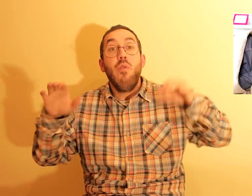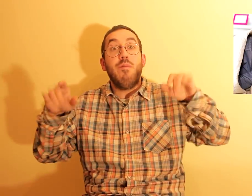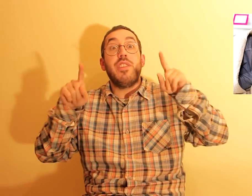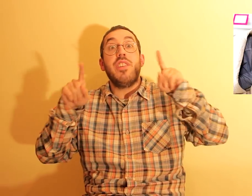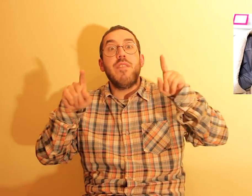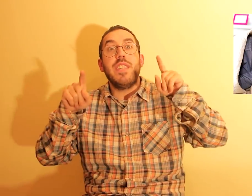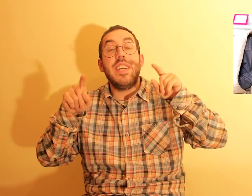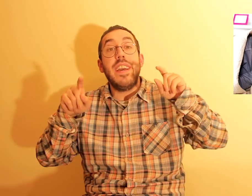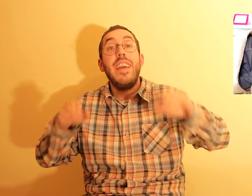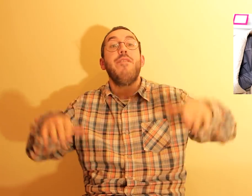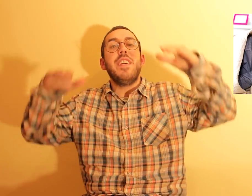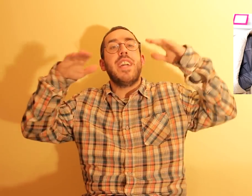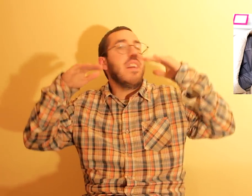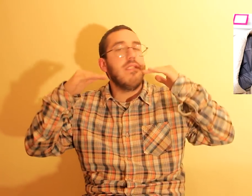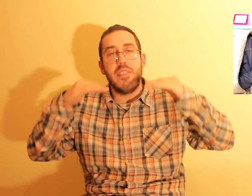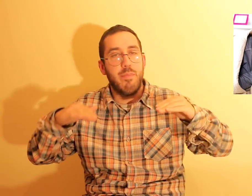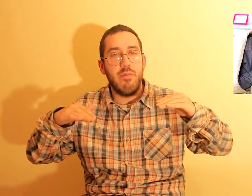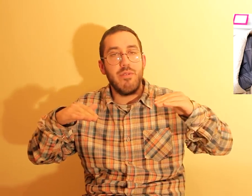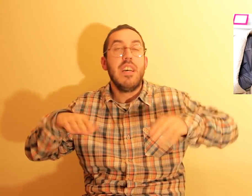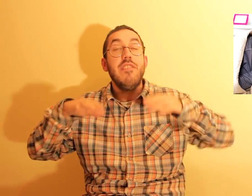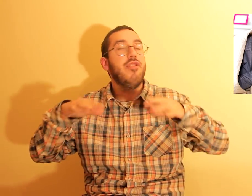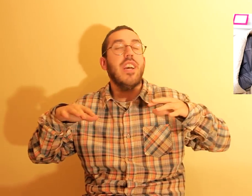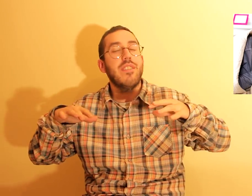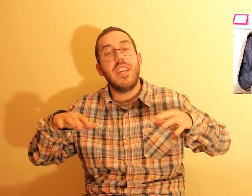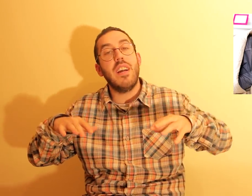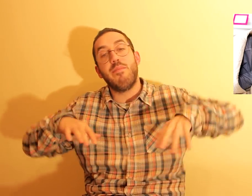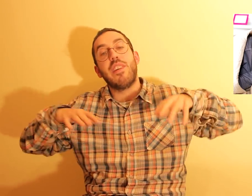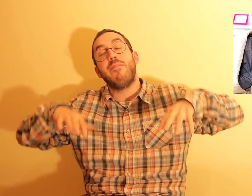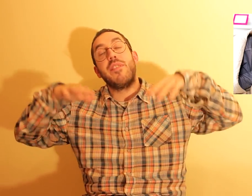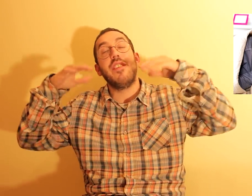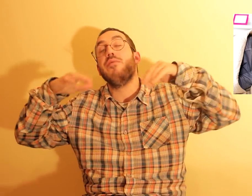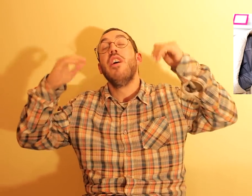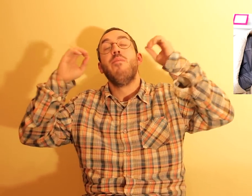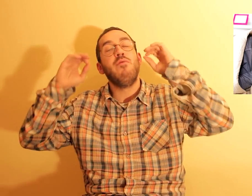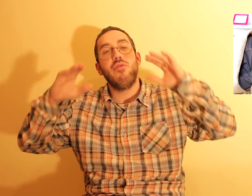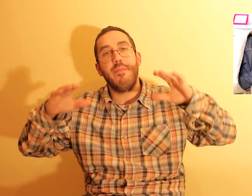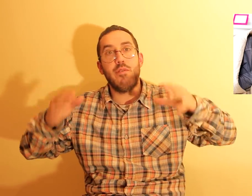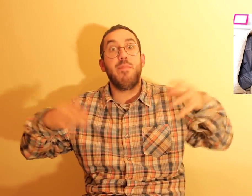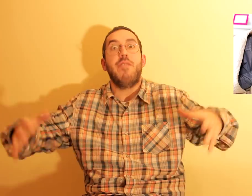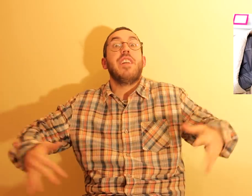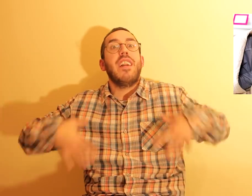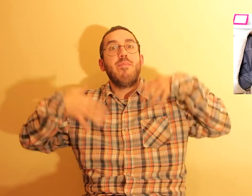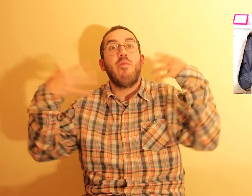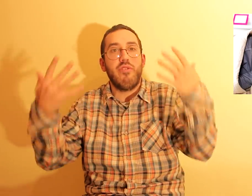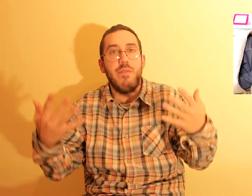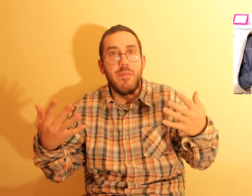o que vocês têm que fazer, é ficar de repouso, descansar, porque é preciso, muito repouso, para ficarem bons novamente.